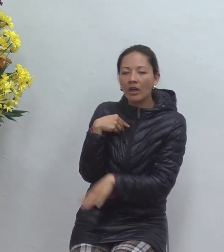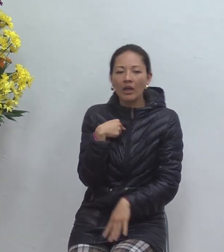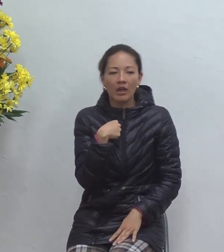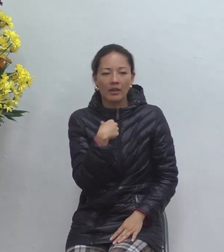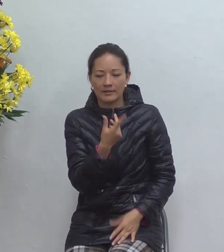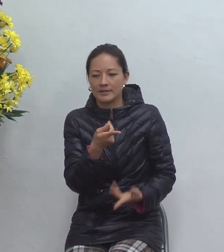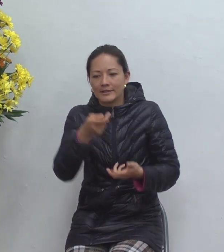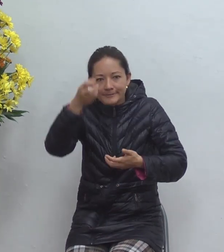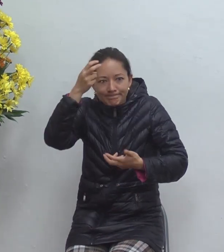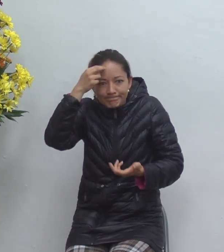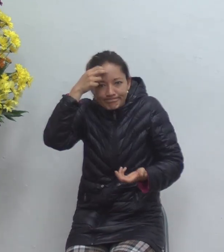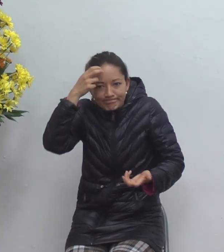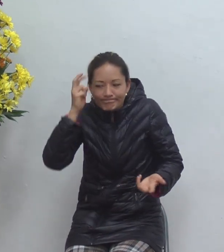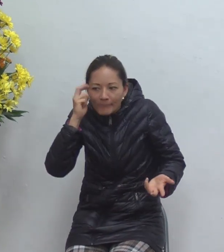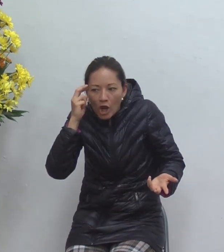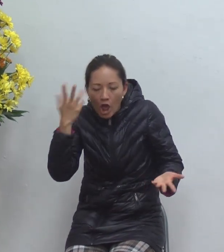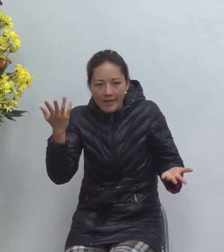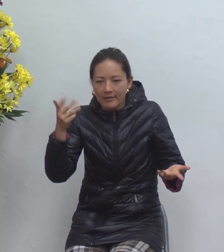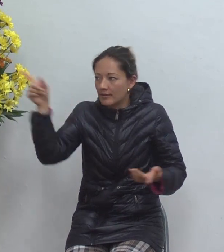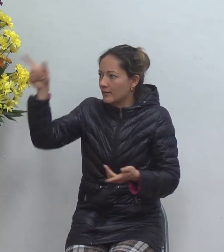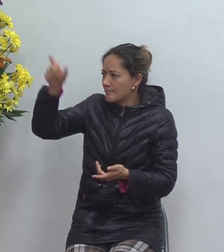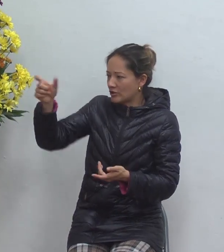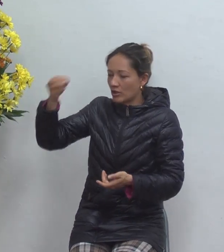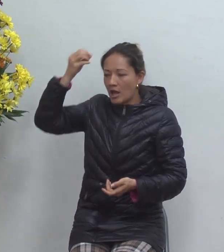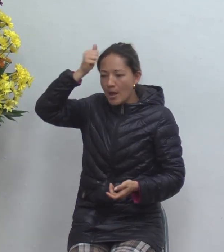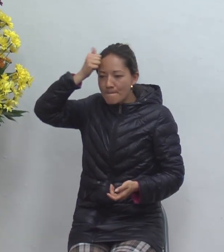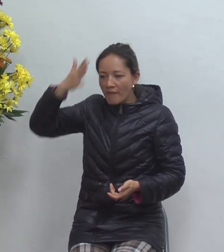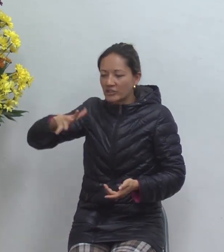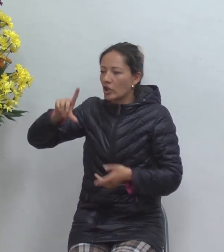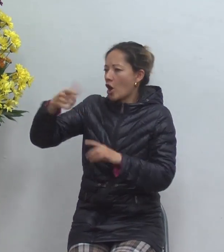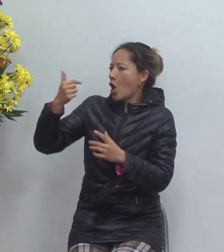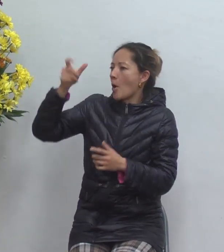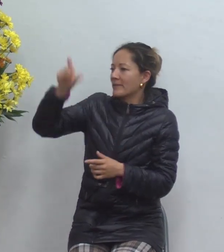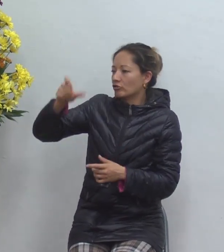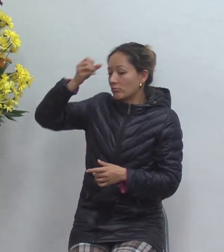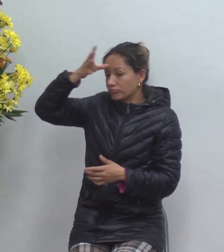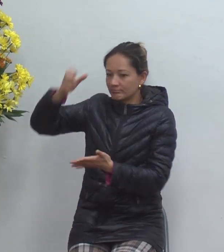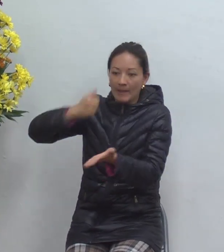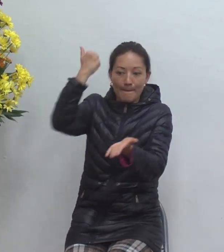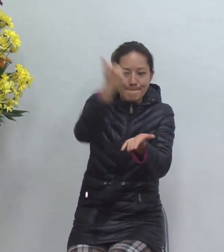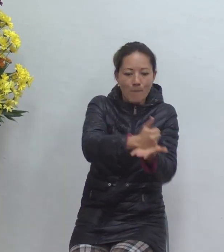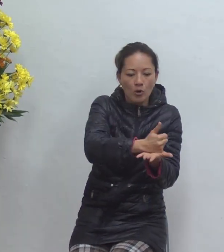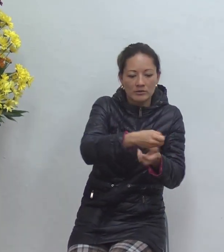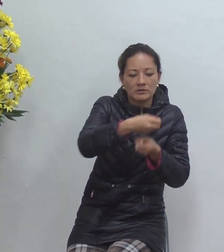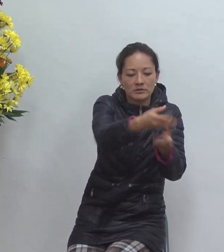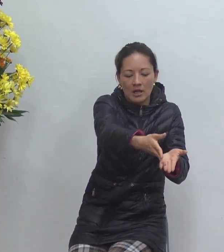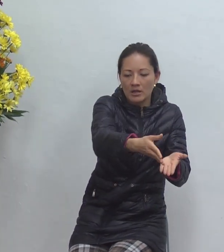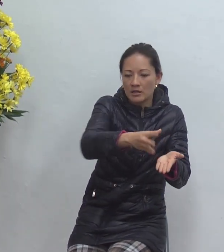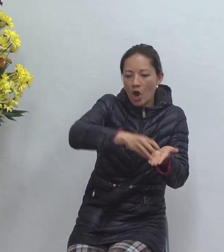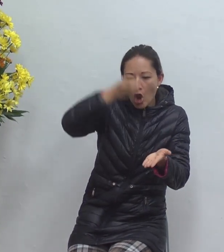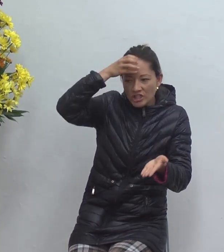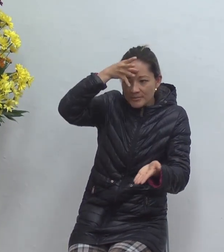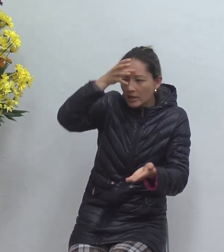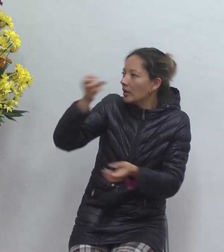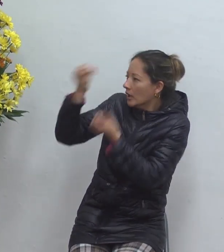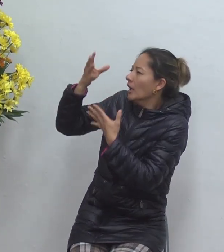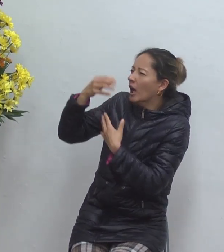pensar que le imponen las élites a la masa gris y espesa entonces nos resulta repitiendo las bobadas no hubo